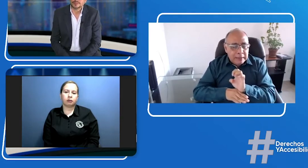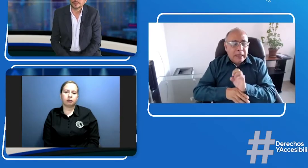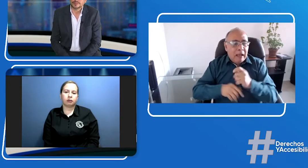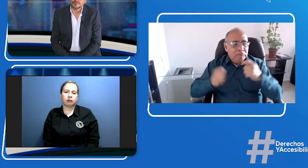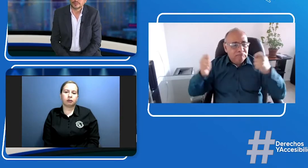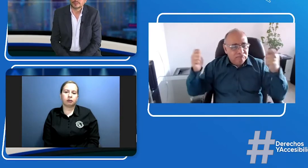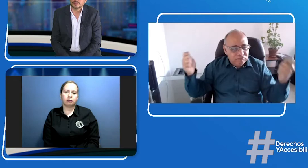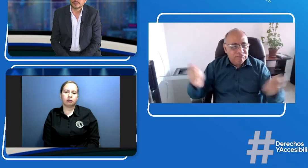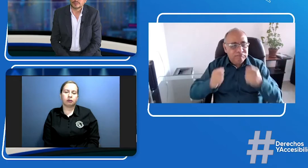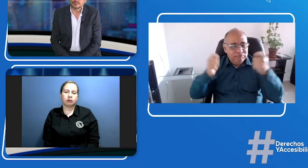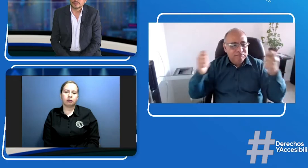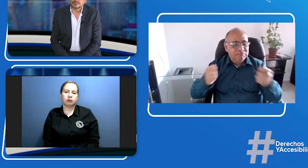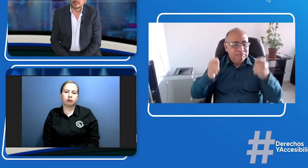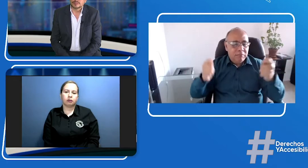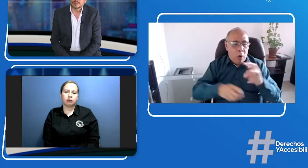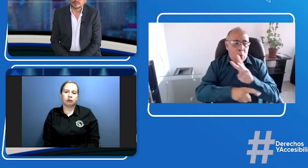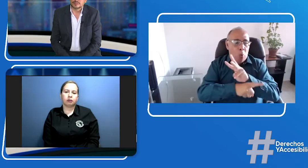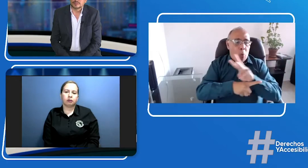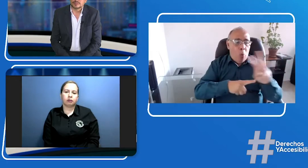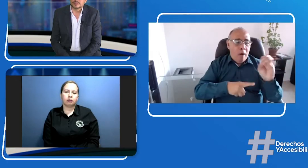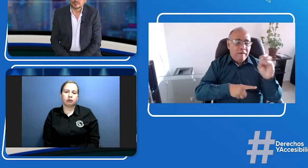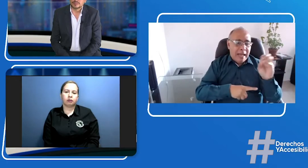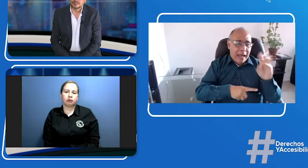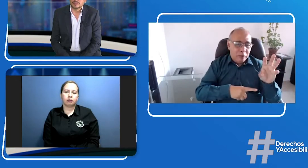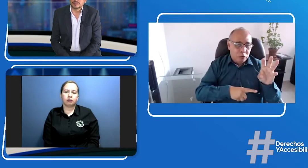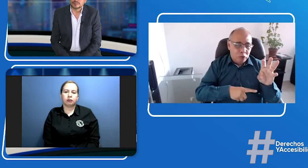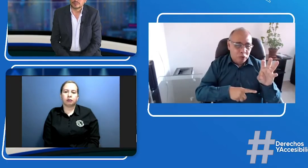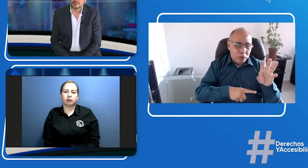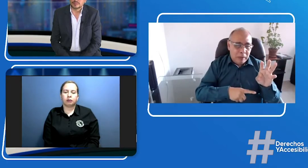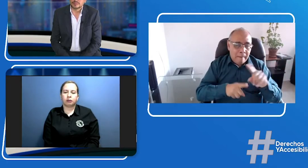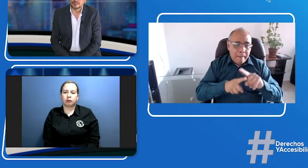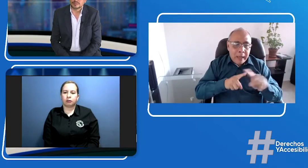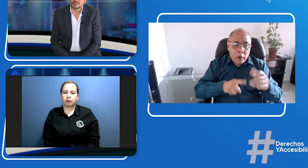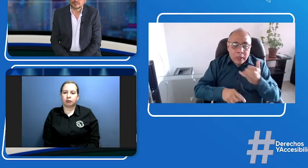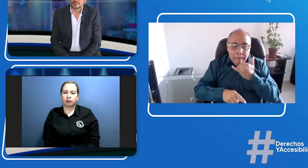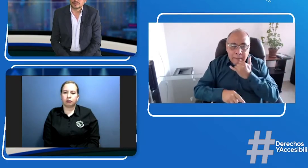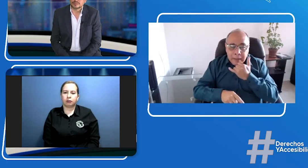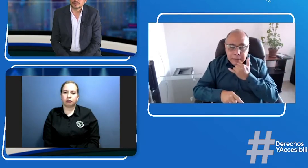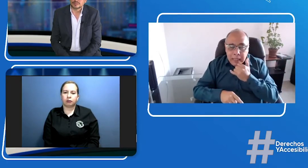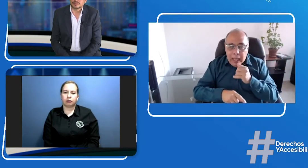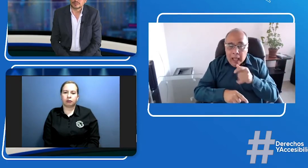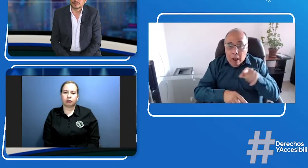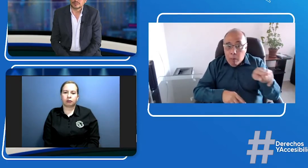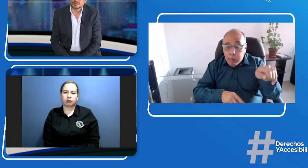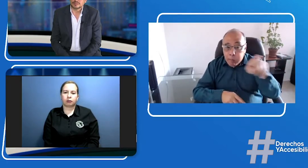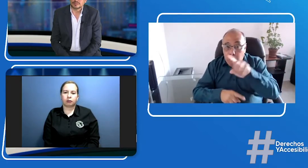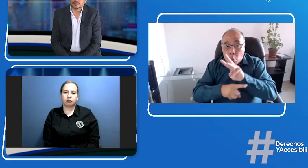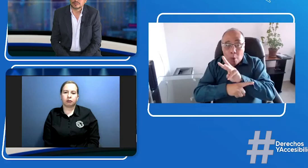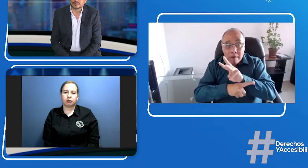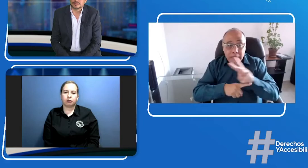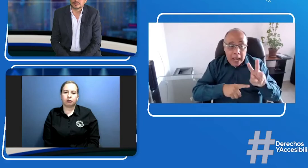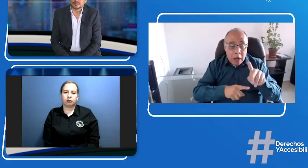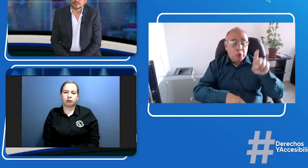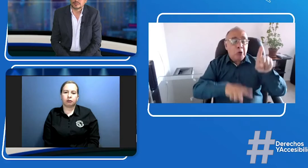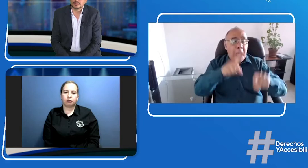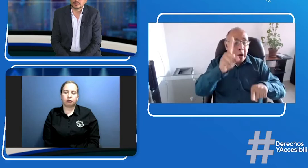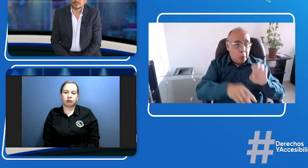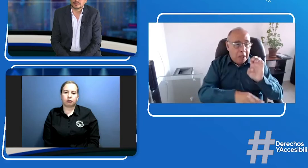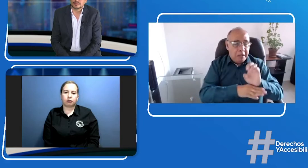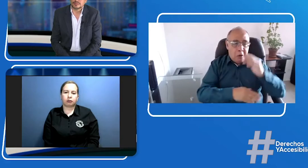plataformas donde las entidades de carácter público están dejando allí su